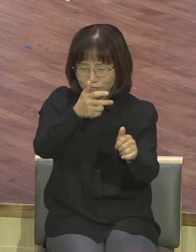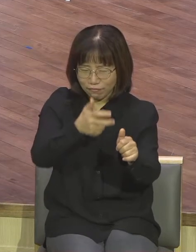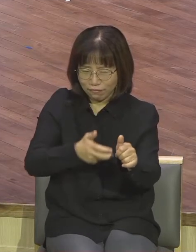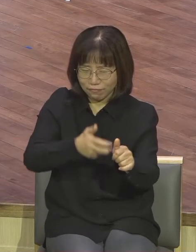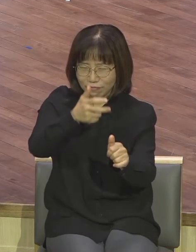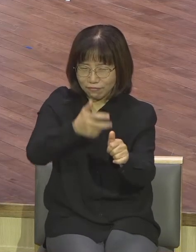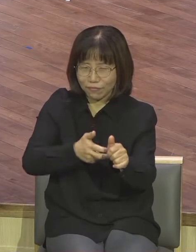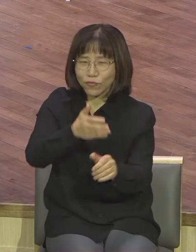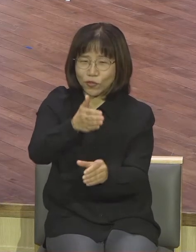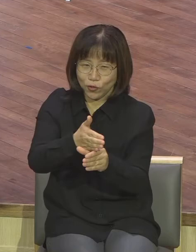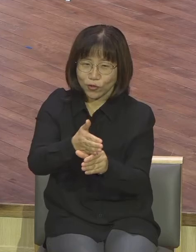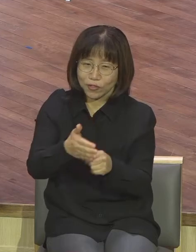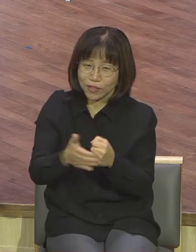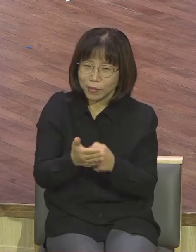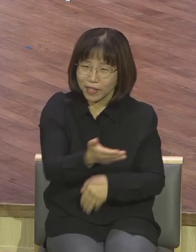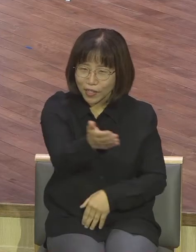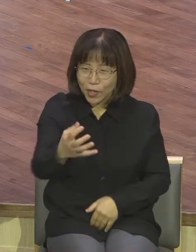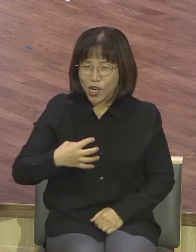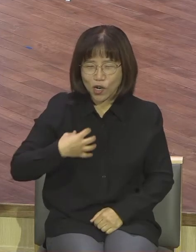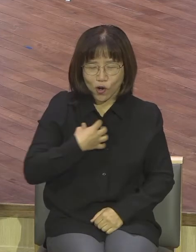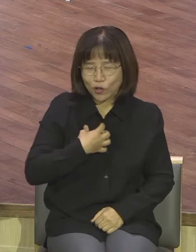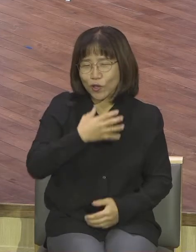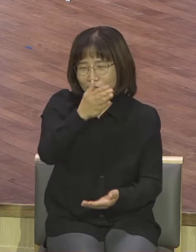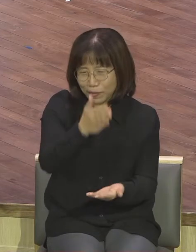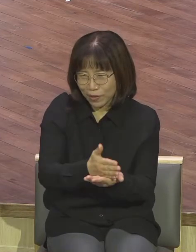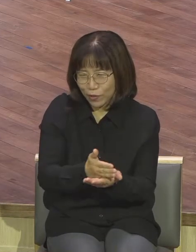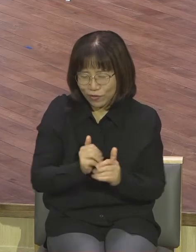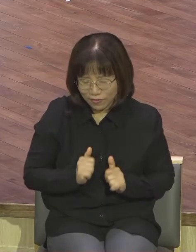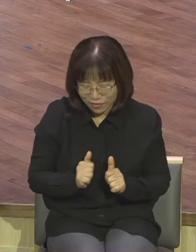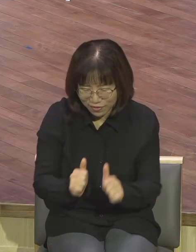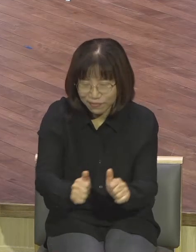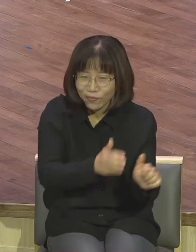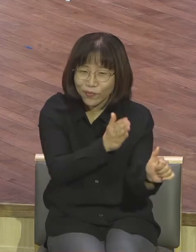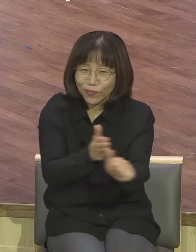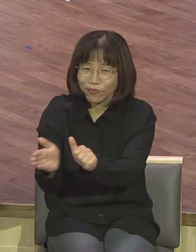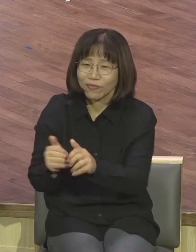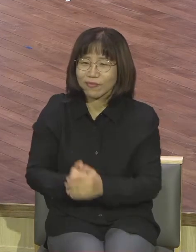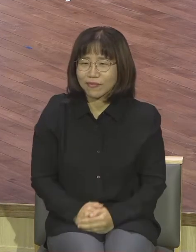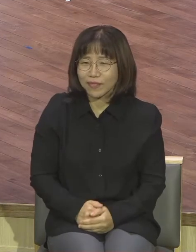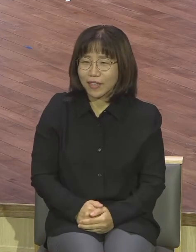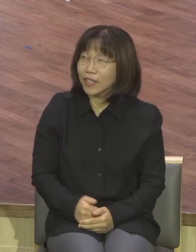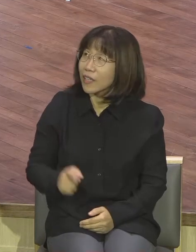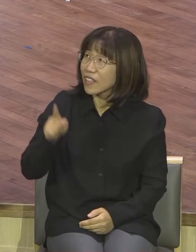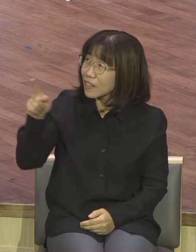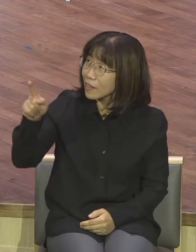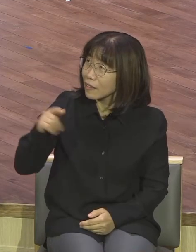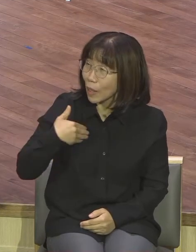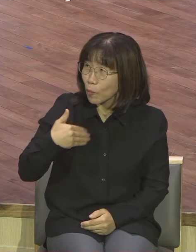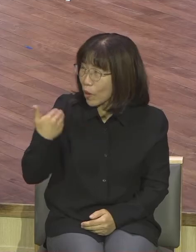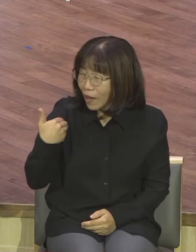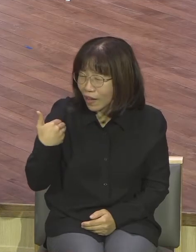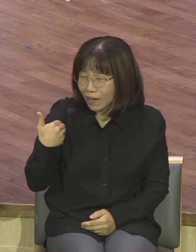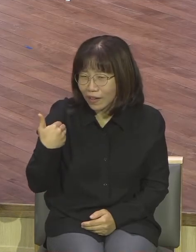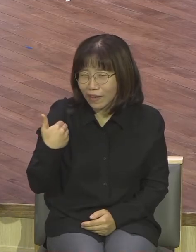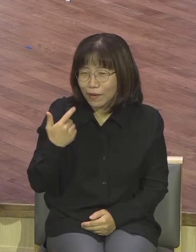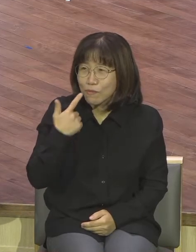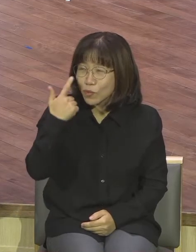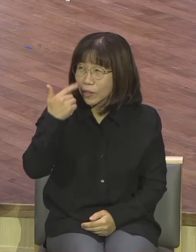걱정하지 마시고 하나님 앞에 하시기 바랍니다 나를 몰라 아닙니다 다 합니다